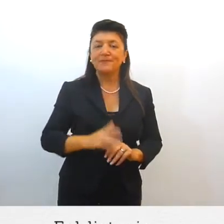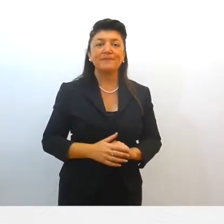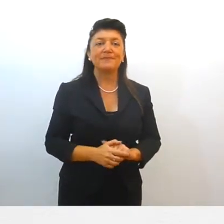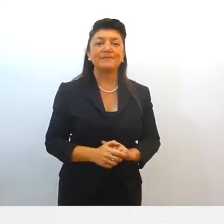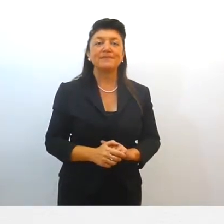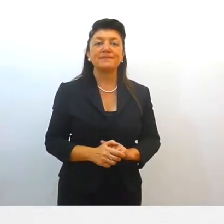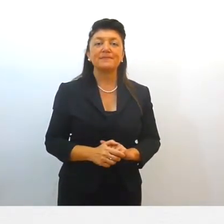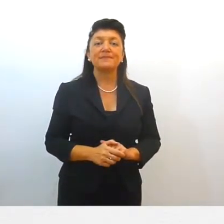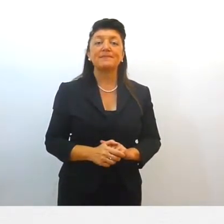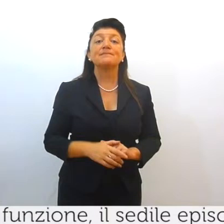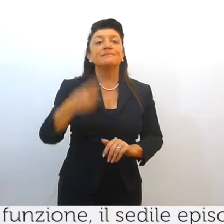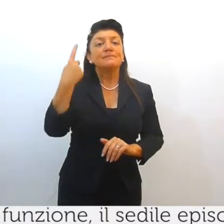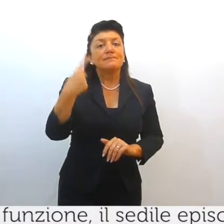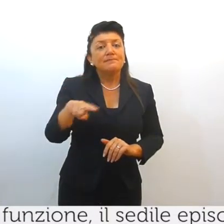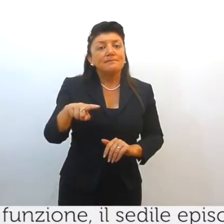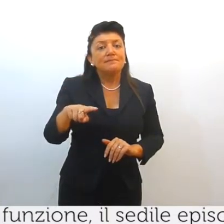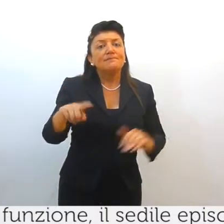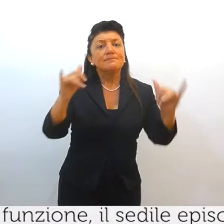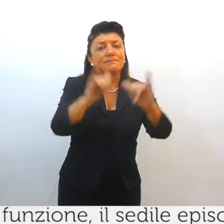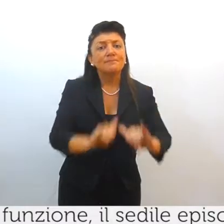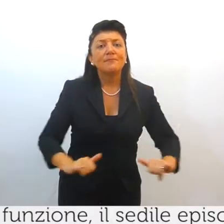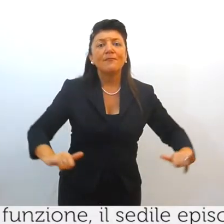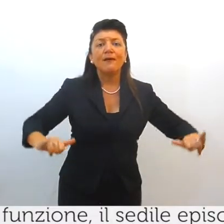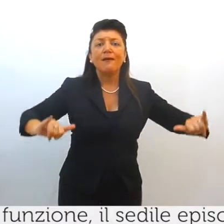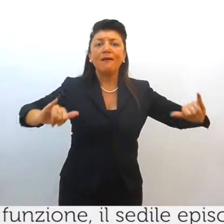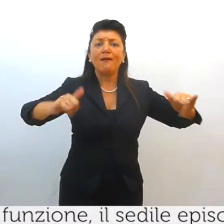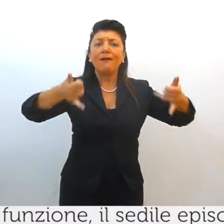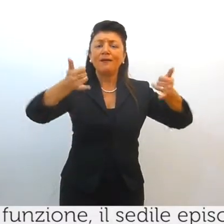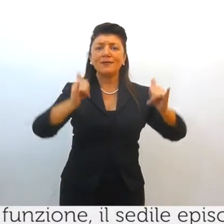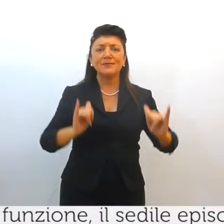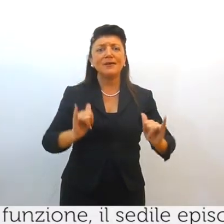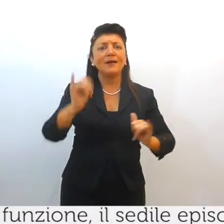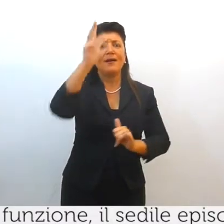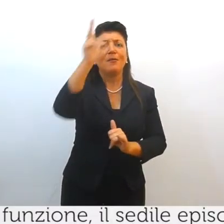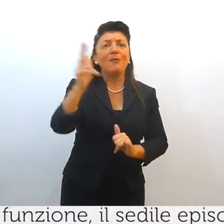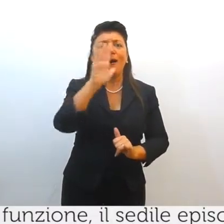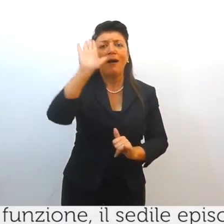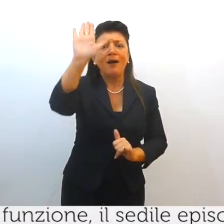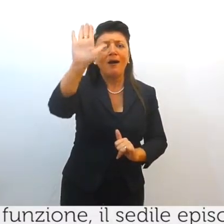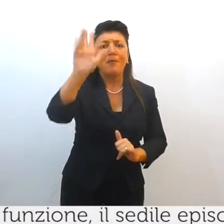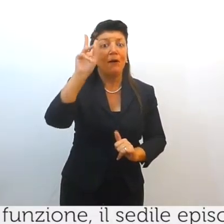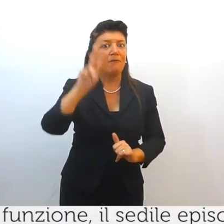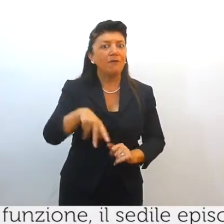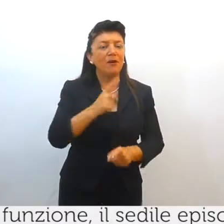Per la sua funzione il sedile episcopale doveva essere custodito nella cattedrale.